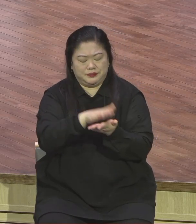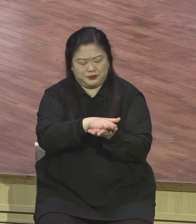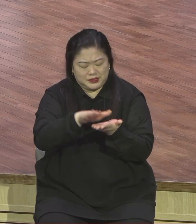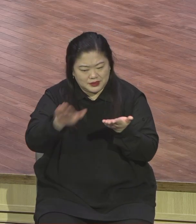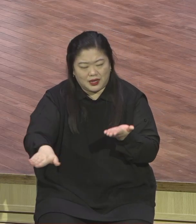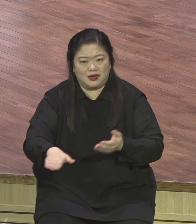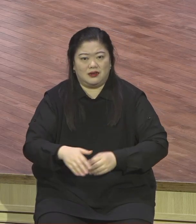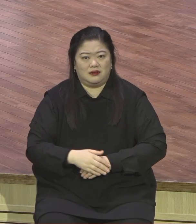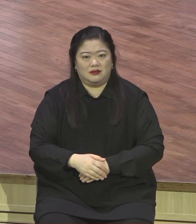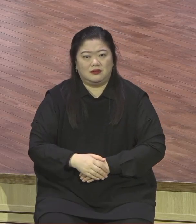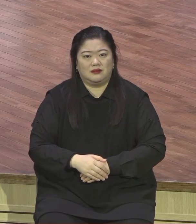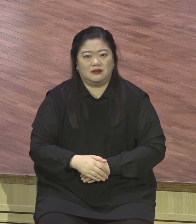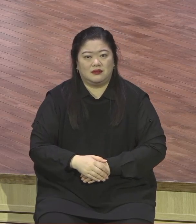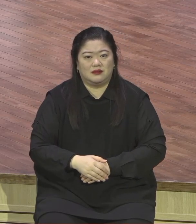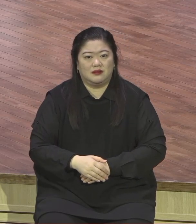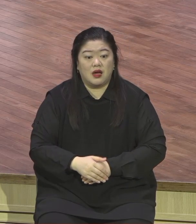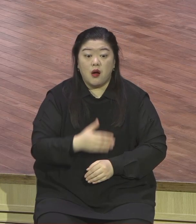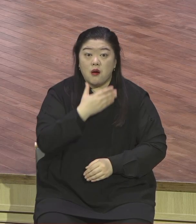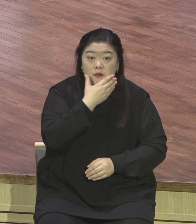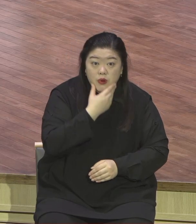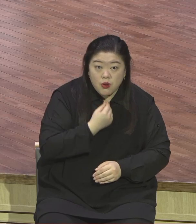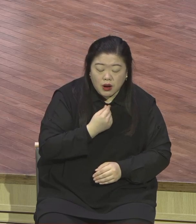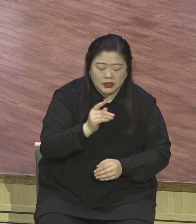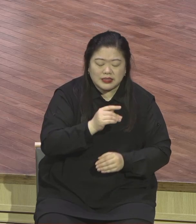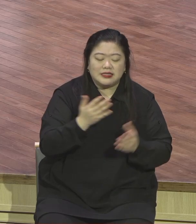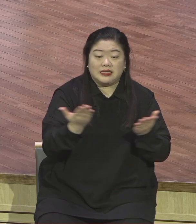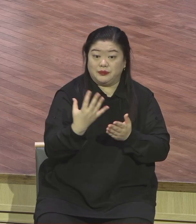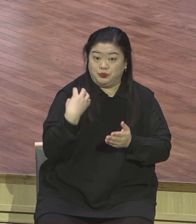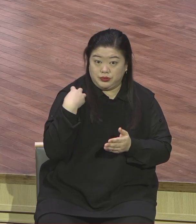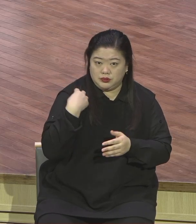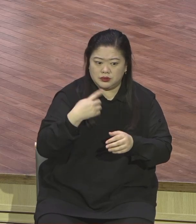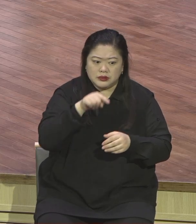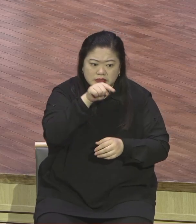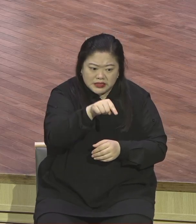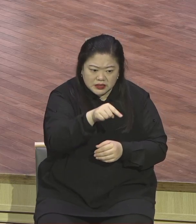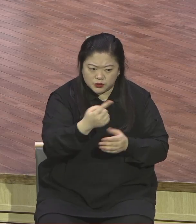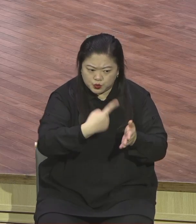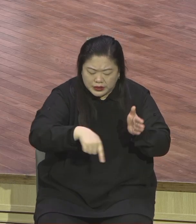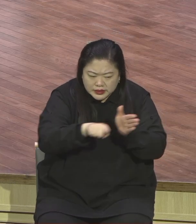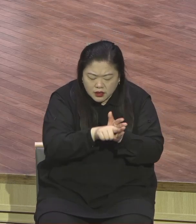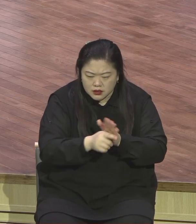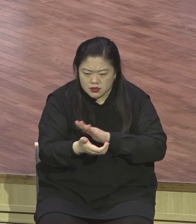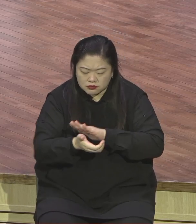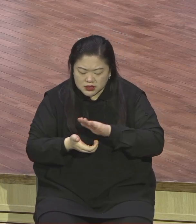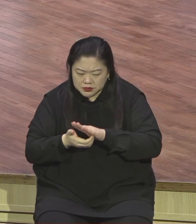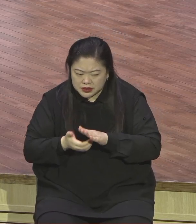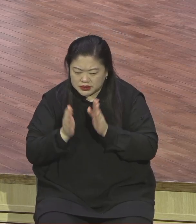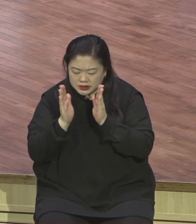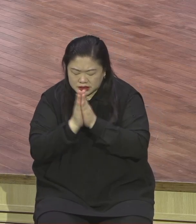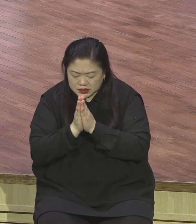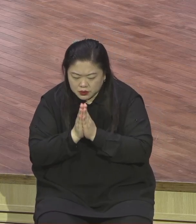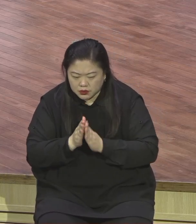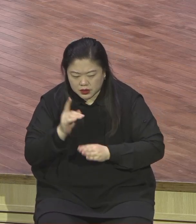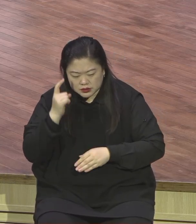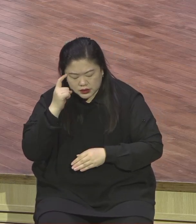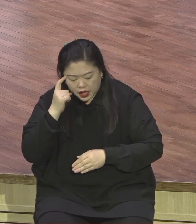기도하게 되고 직봇 때문에 전에는 내 일 때문에 고민했는데 이제 직봇 맡고보니 직봇이 고민이라